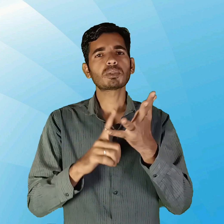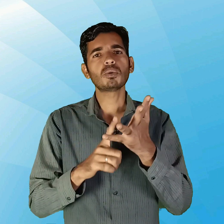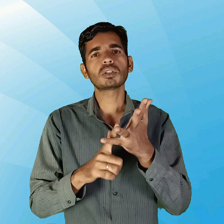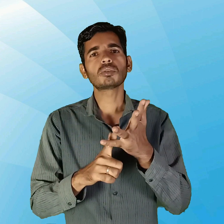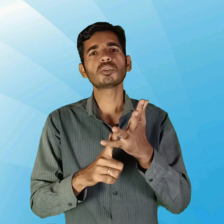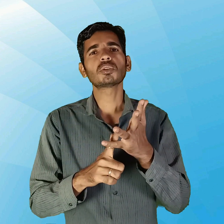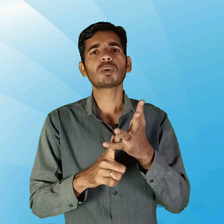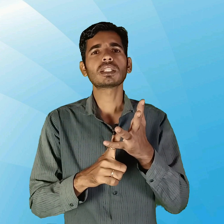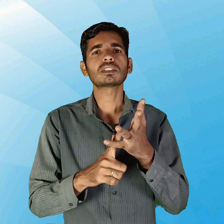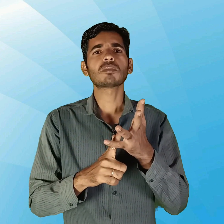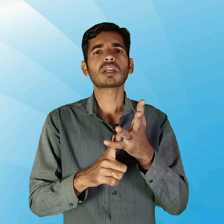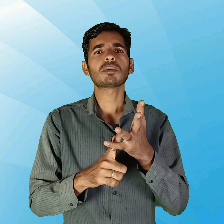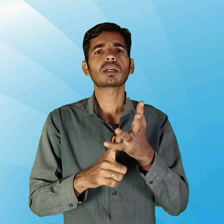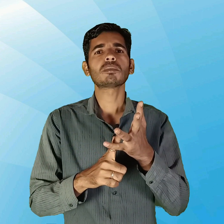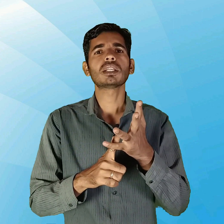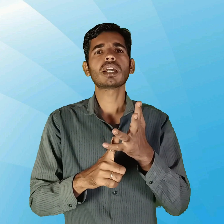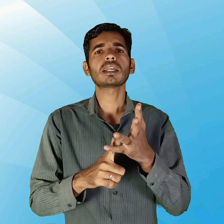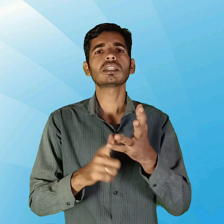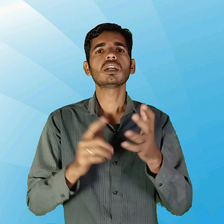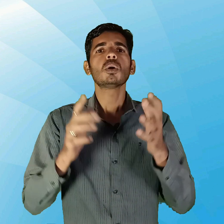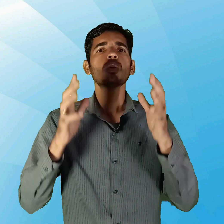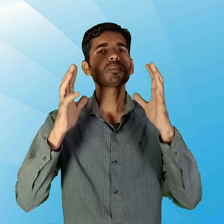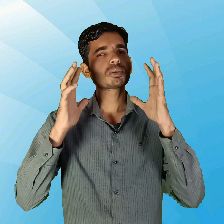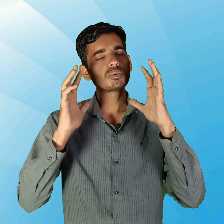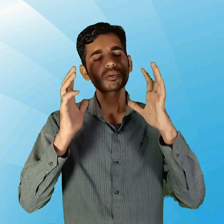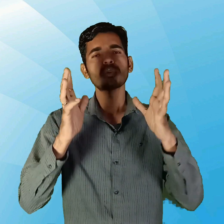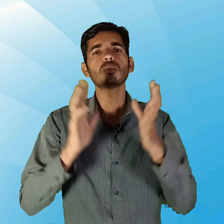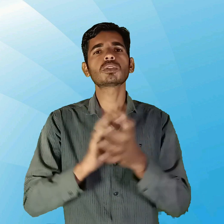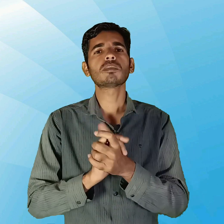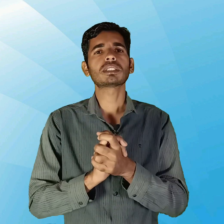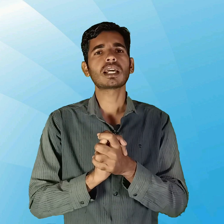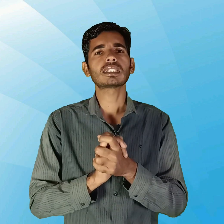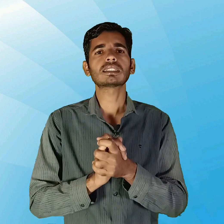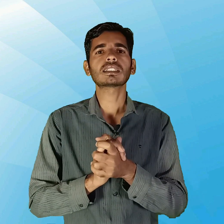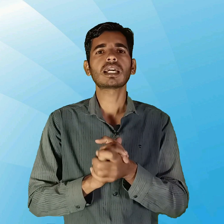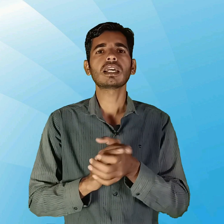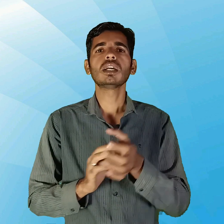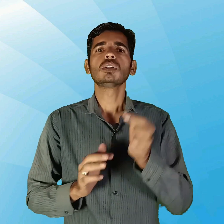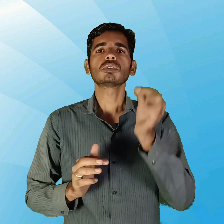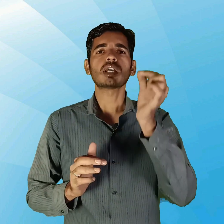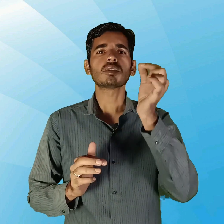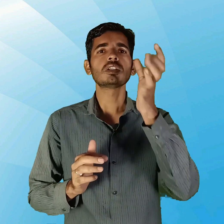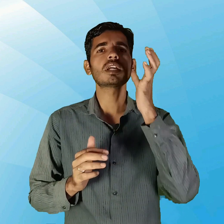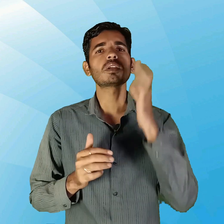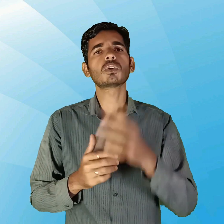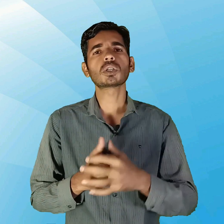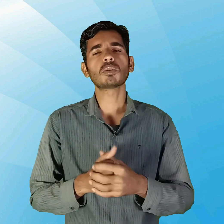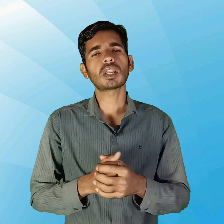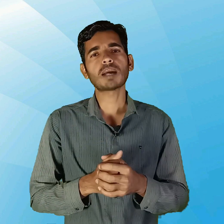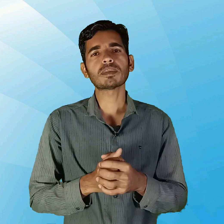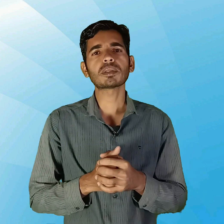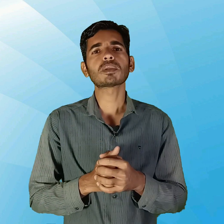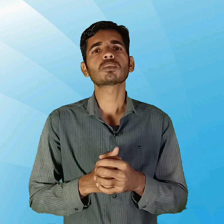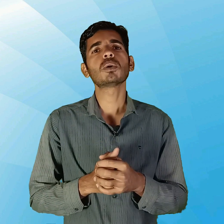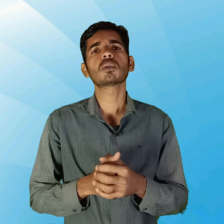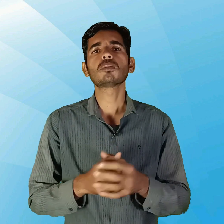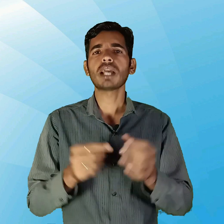पसुओं की दुद उत्पादन शमता में कमी नहीं आएगी और पसुओं को लूस से बचाया जा सकता है तो सात्यों इन तरीकों के द्वारा आप अपने पसुओं को भी